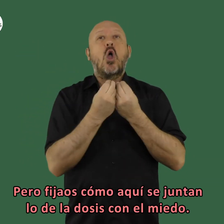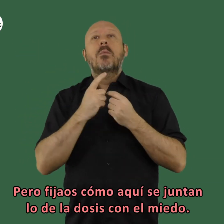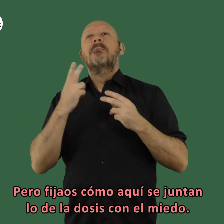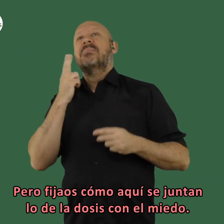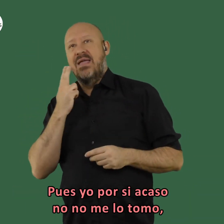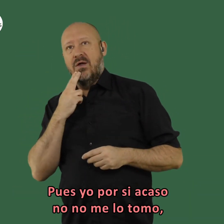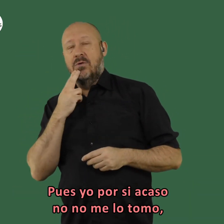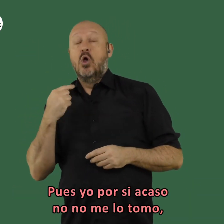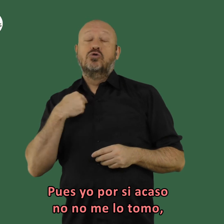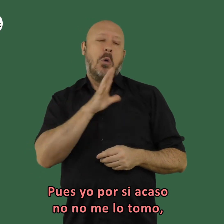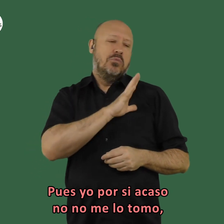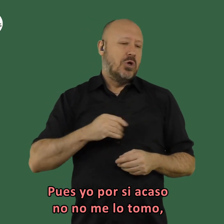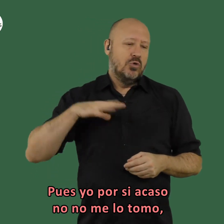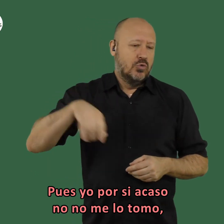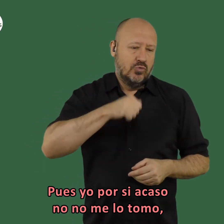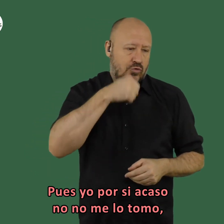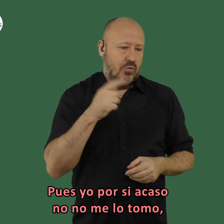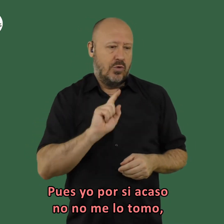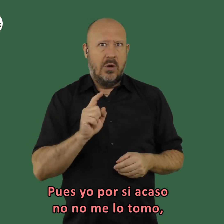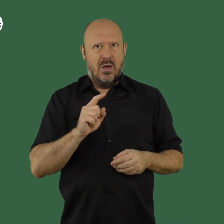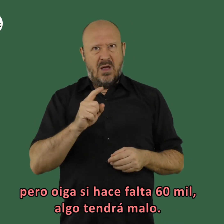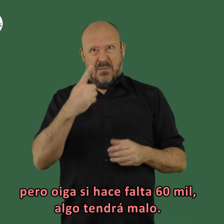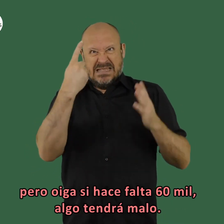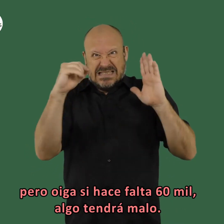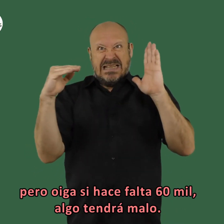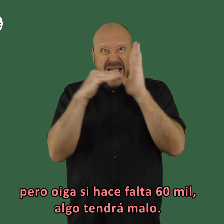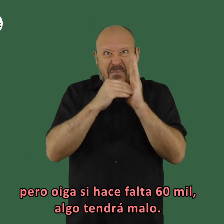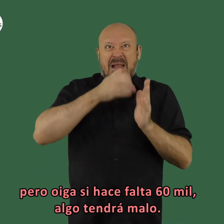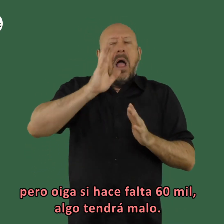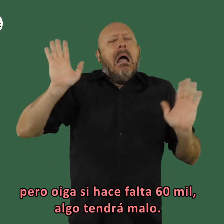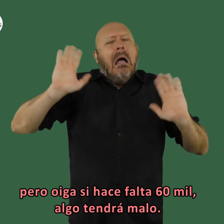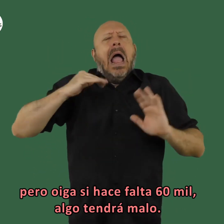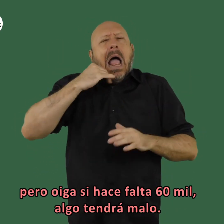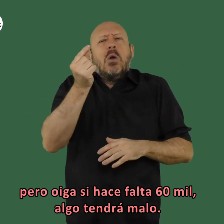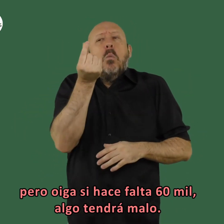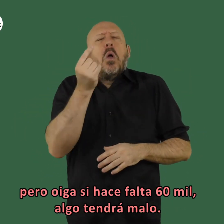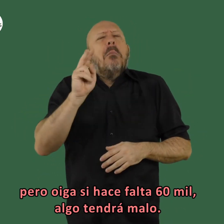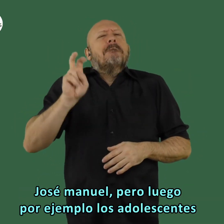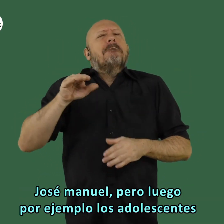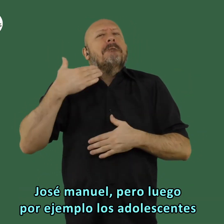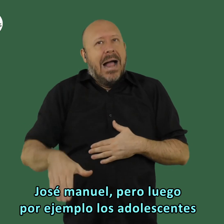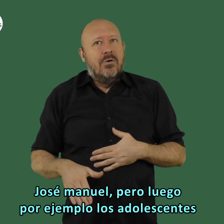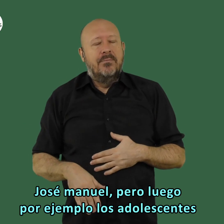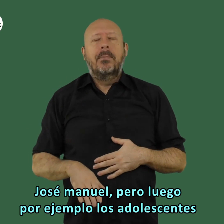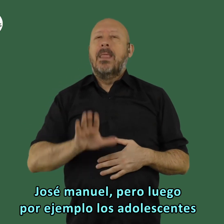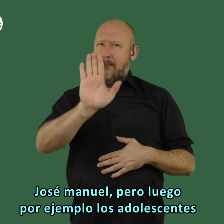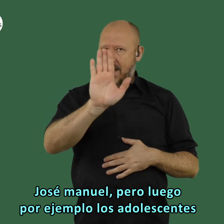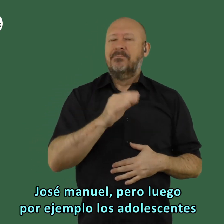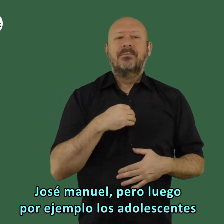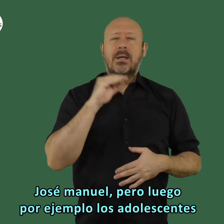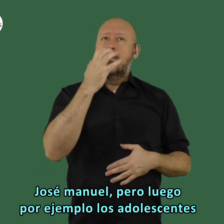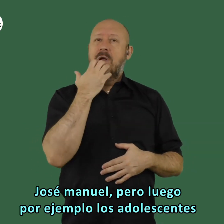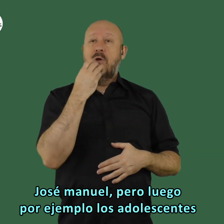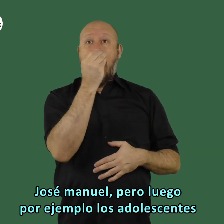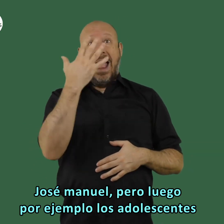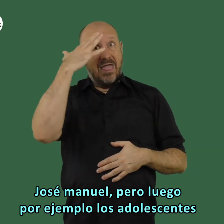dosis con el miedo pues yo por si acaso no no me lo tomo pero oiga si hace falta 60.000 algo tendrá malo josé manuel pero luego por